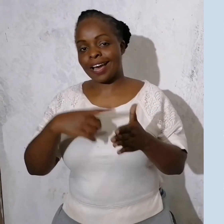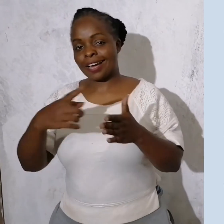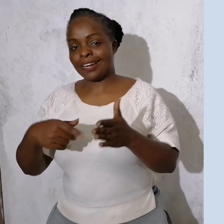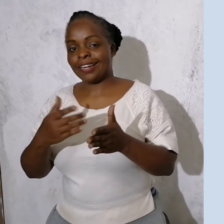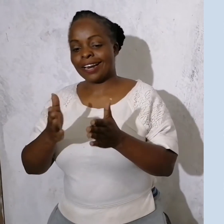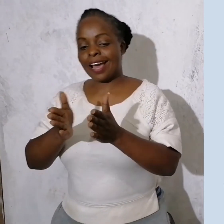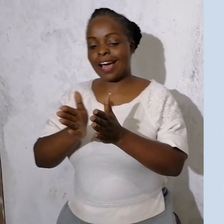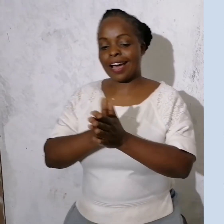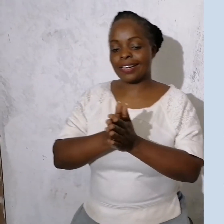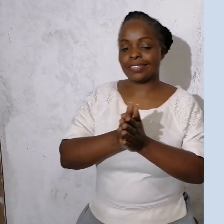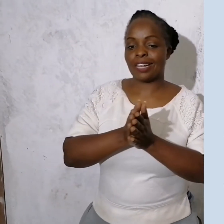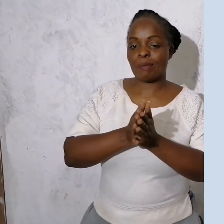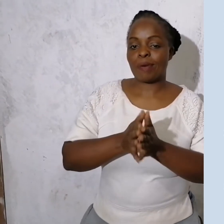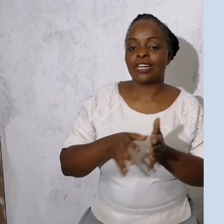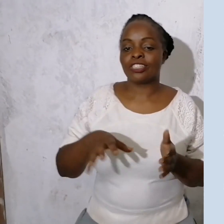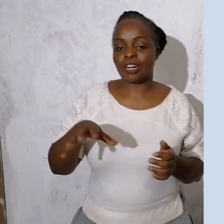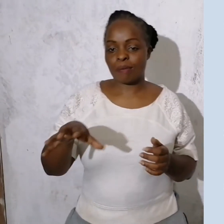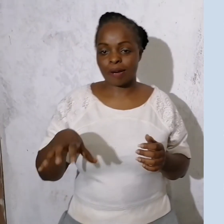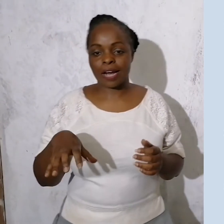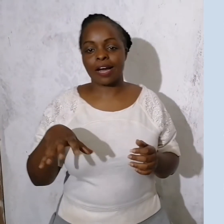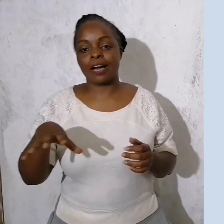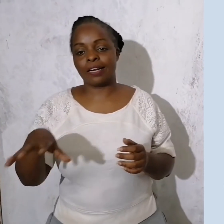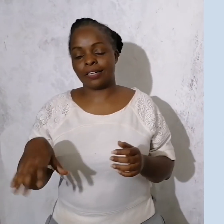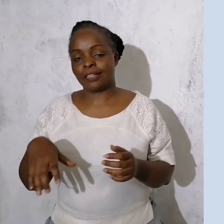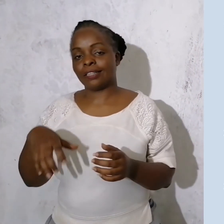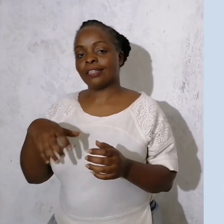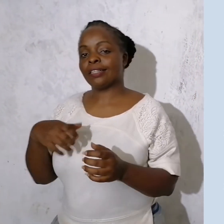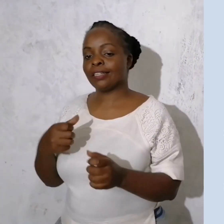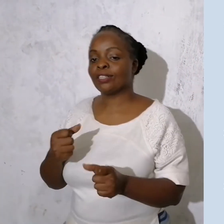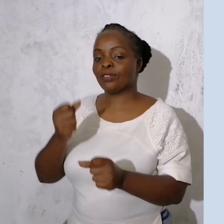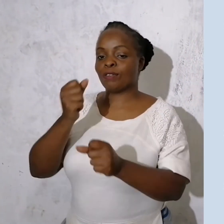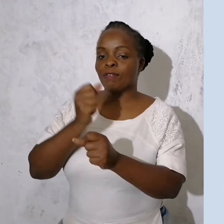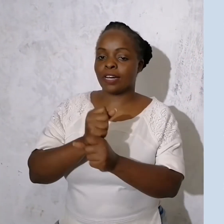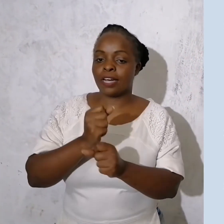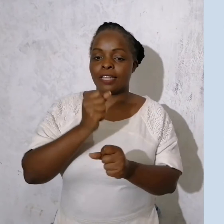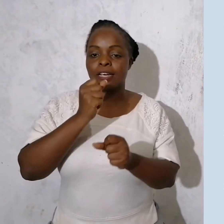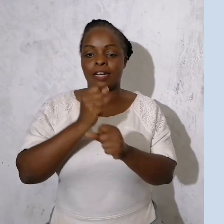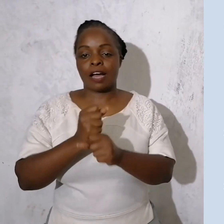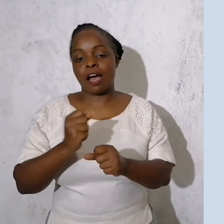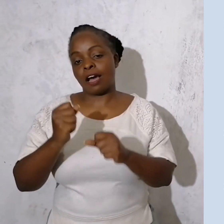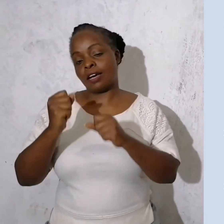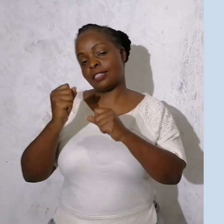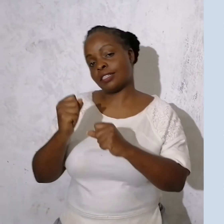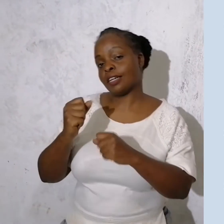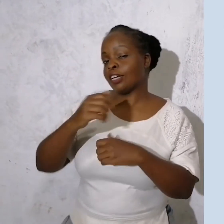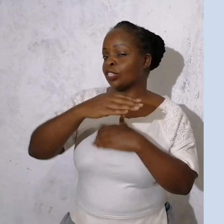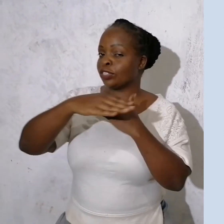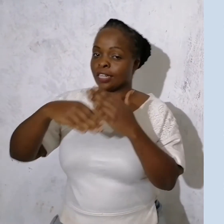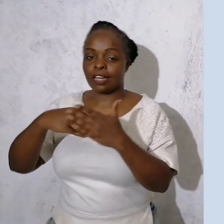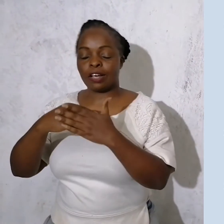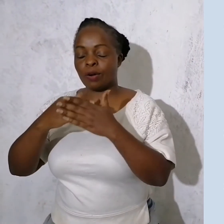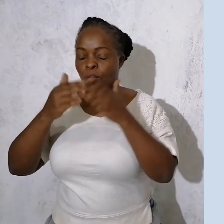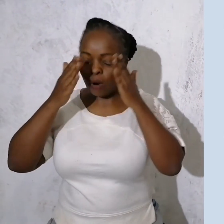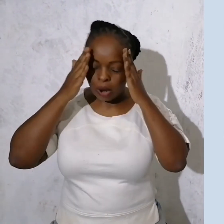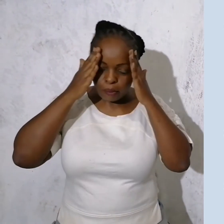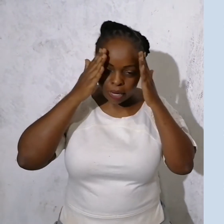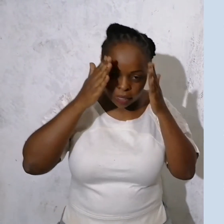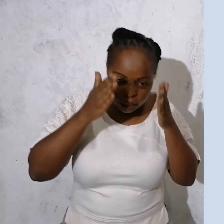nani, na hata mashamani, Tufani kazi, sote, Kwa